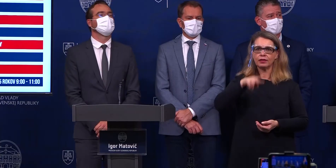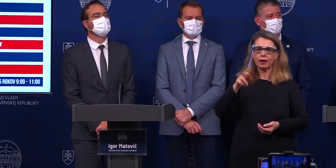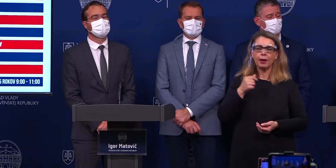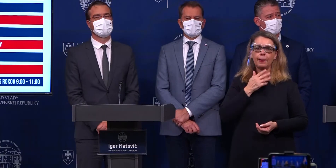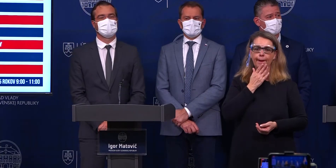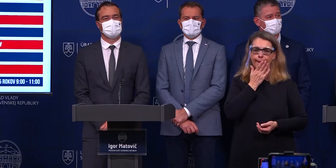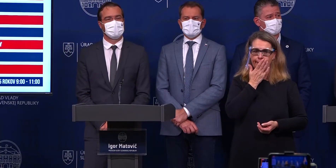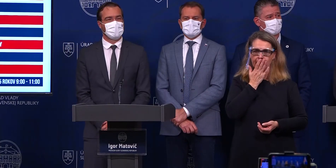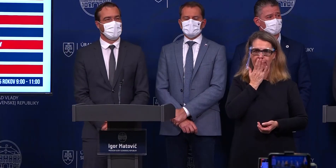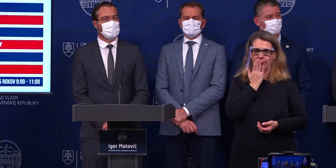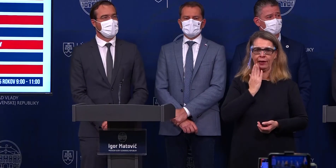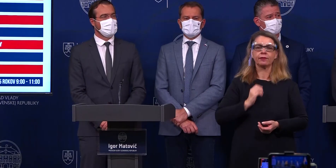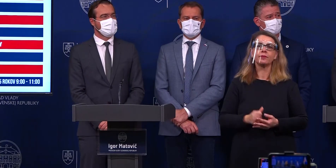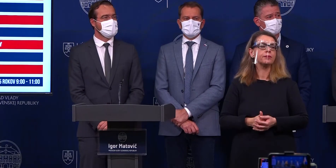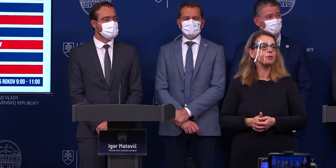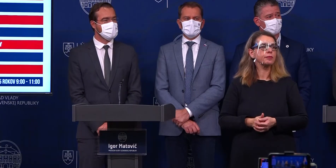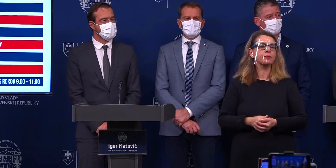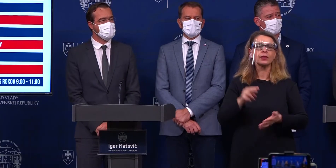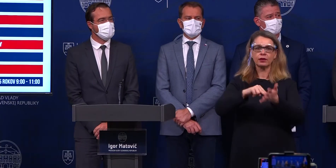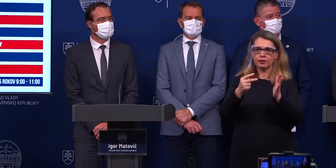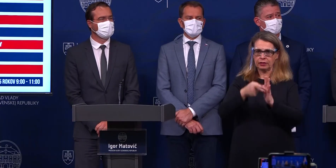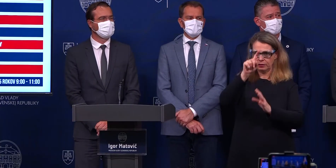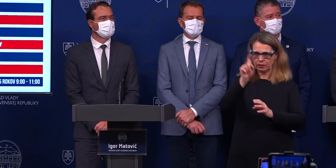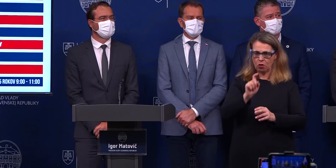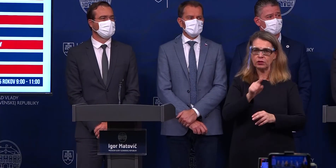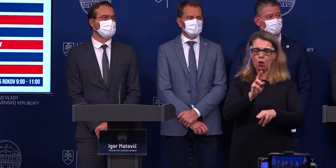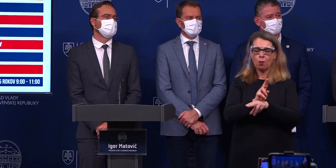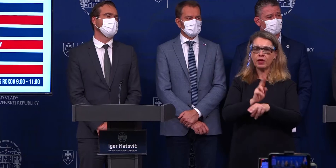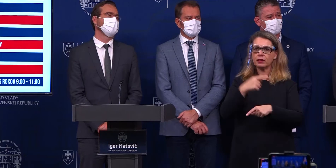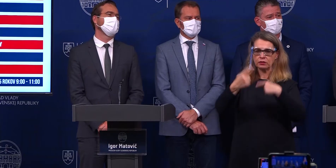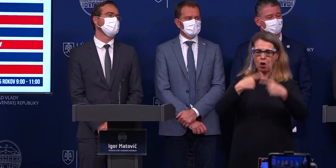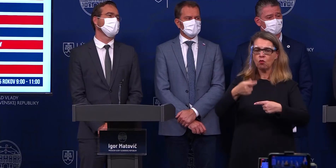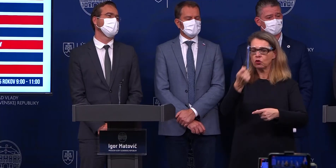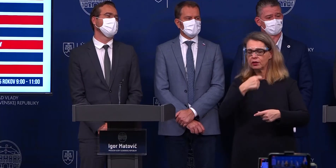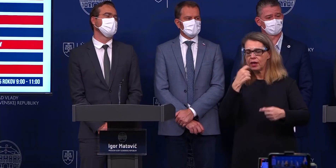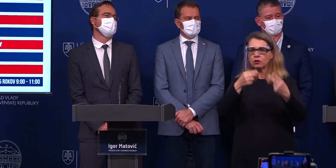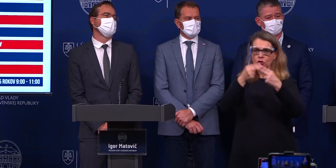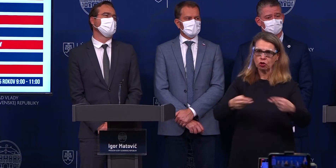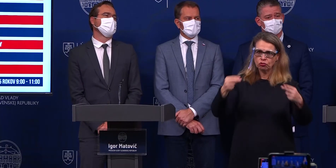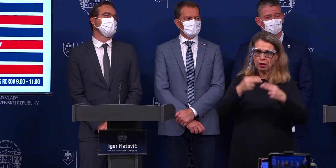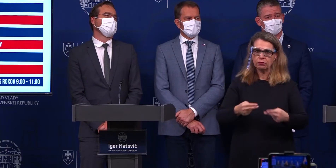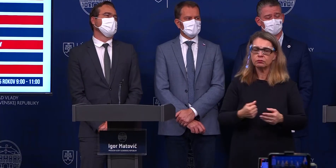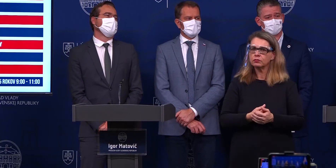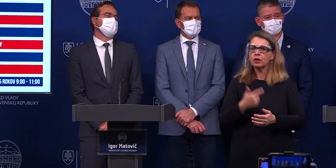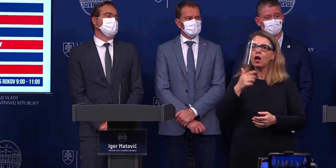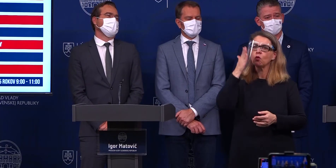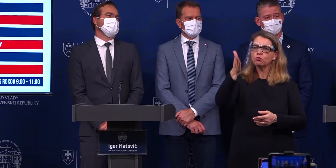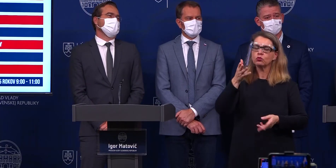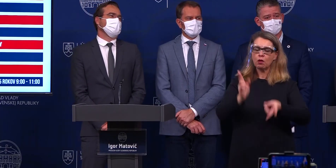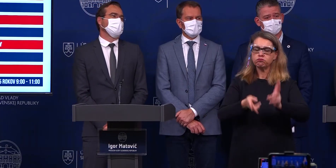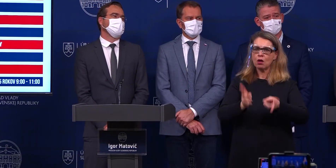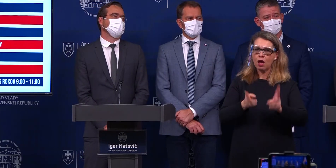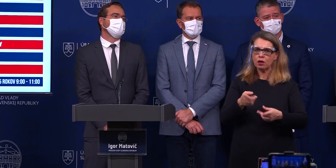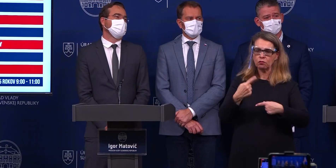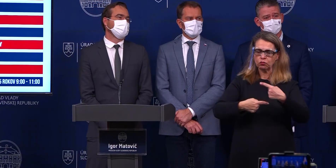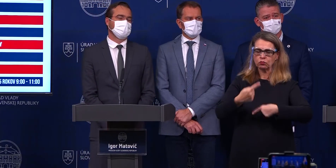Vlastne technickú otázku, ktorú mi prišiel, lebo vlastne v týchto opatreniach sa hovorí o jedle a reštauráciách. V akom režime teda budú fungovať bary? Teraz akože